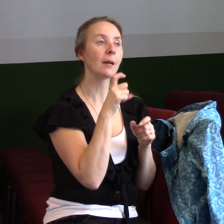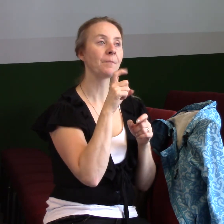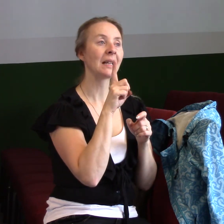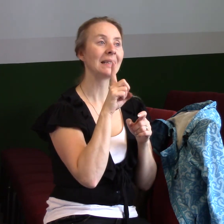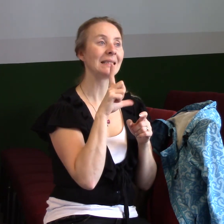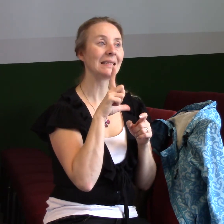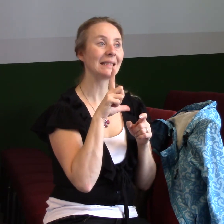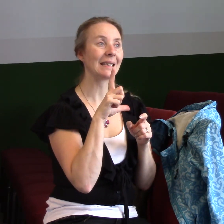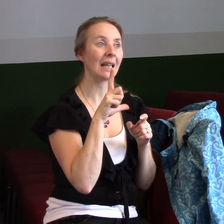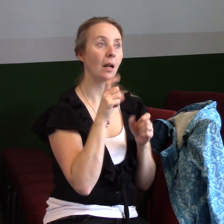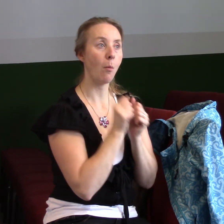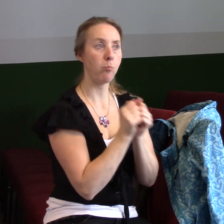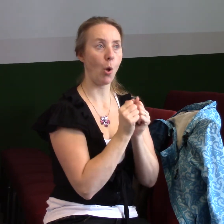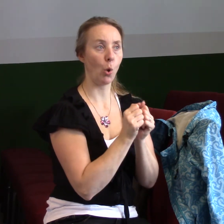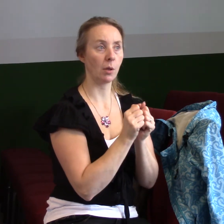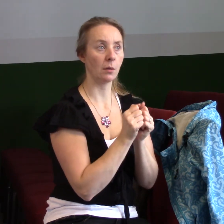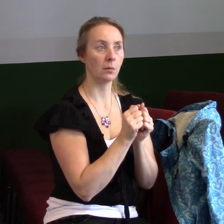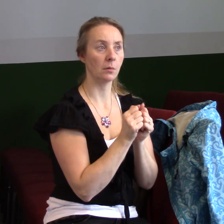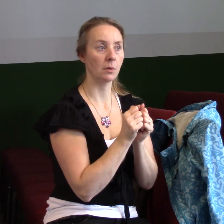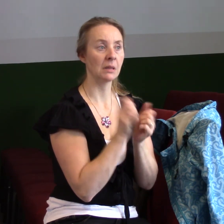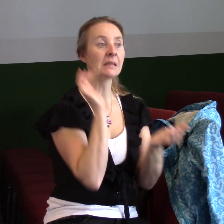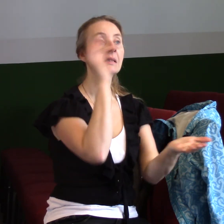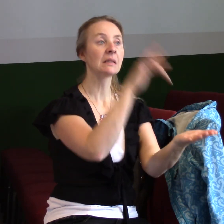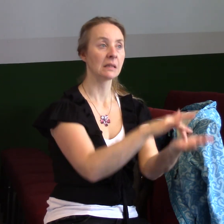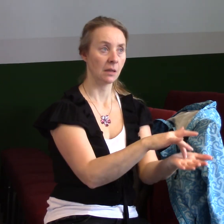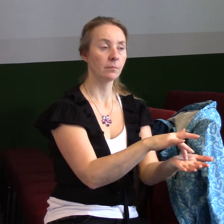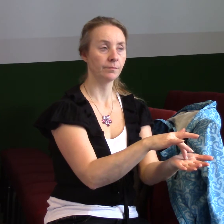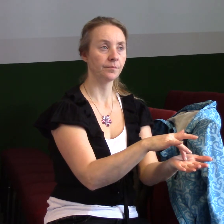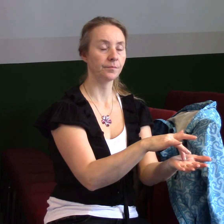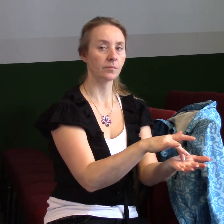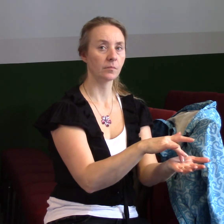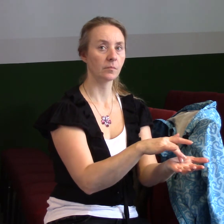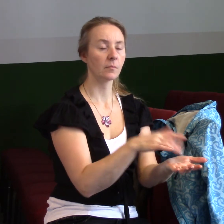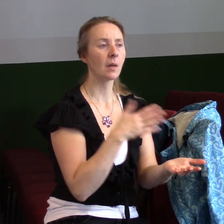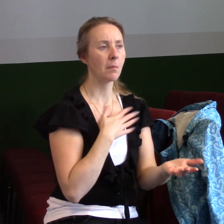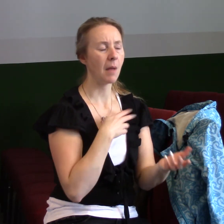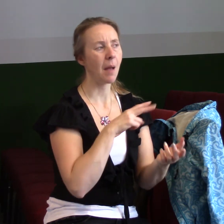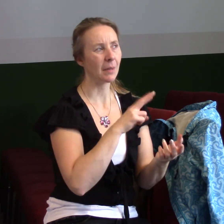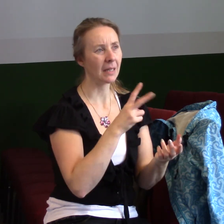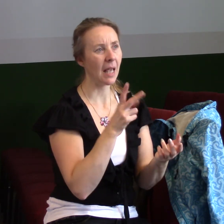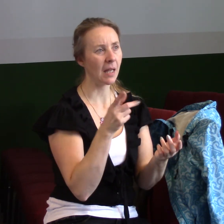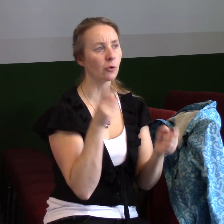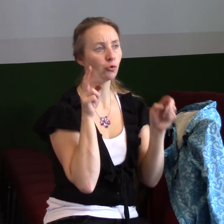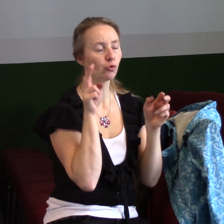Co je, v čem to vítězství se projevuje? Mám tady nějaké oblasti, o kterých bych chtěl mluvit. Mám tady